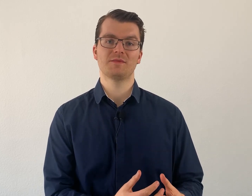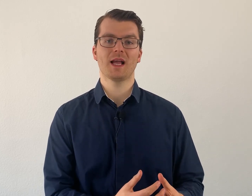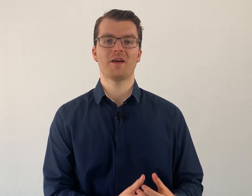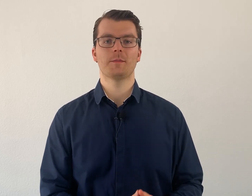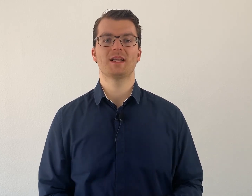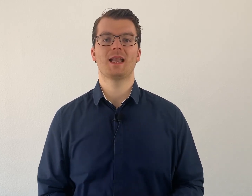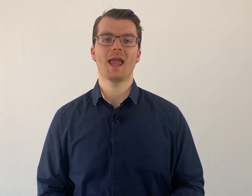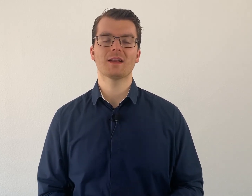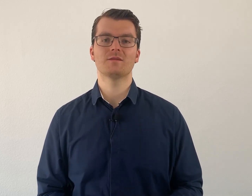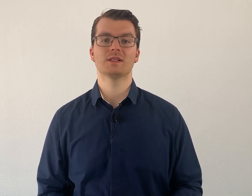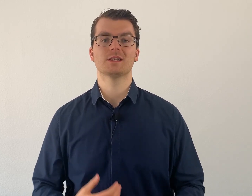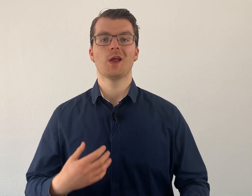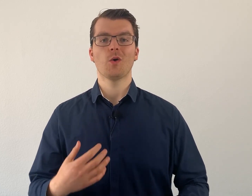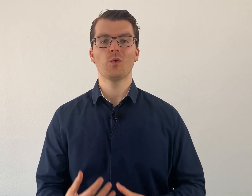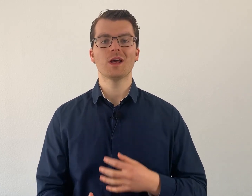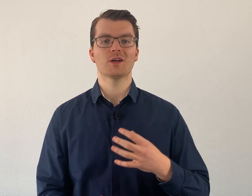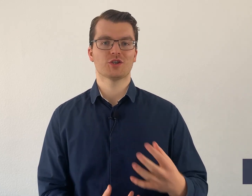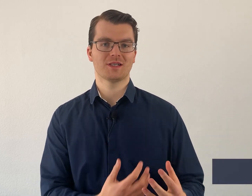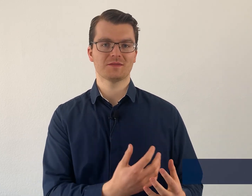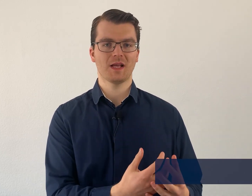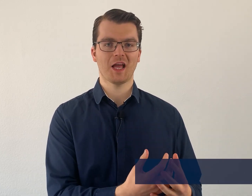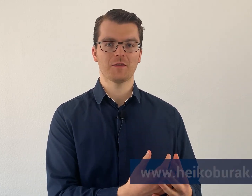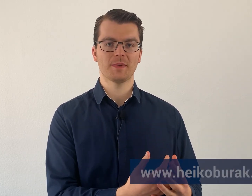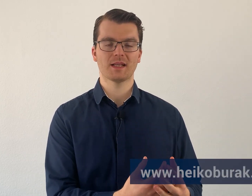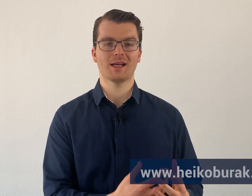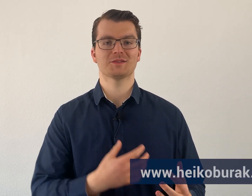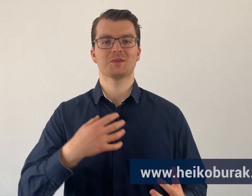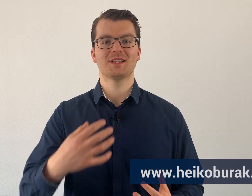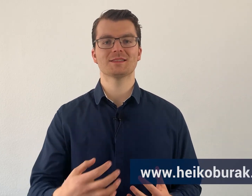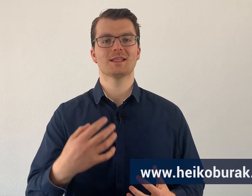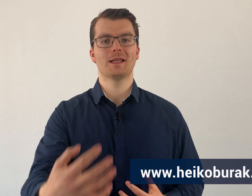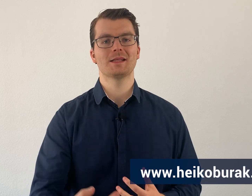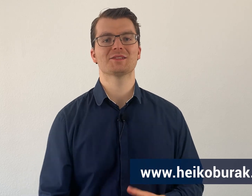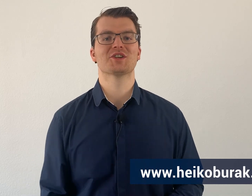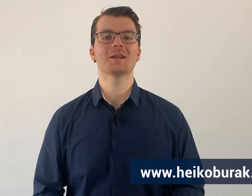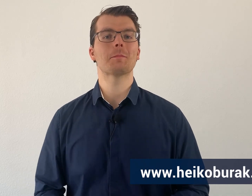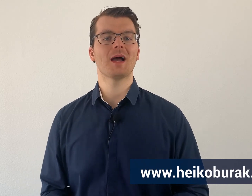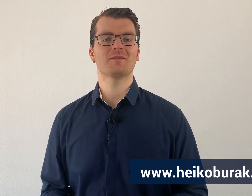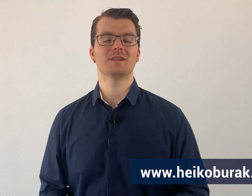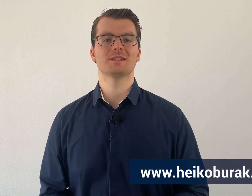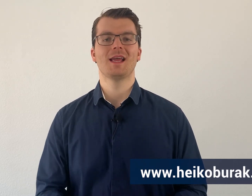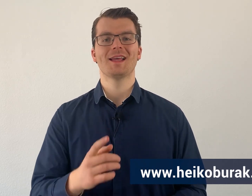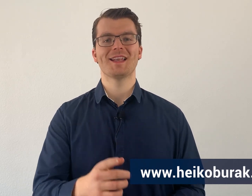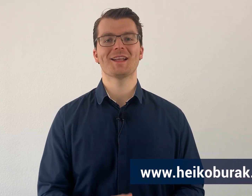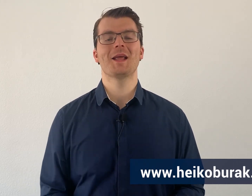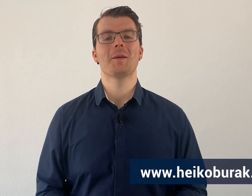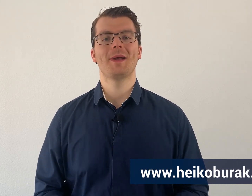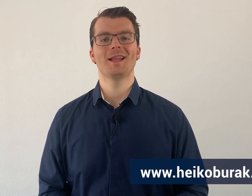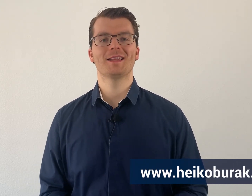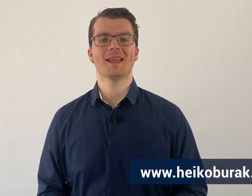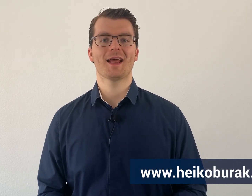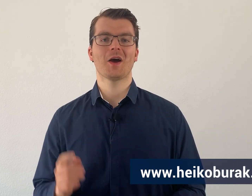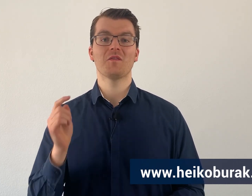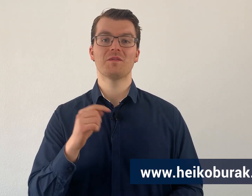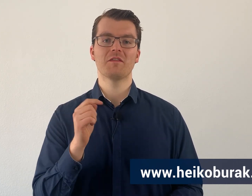Fingeralphabet lernen willst oder schon das Fingeralphabet kannst und jetzt den nächsten Schritt machen willst, dann melde dich gerne auf www